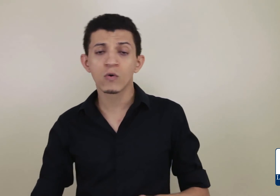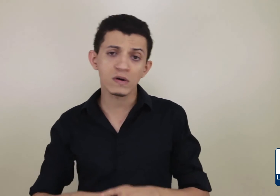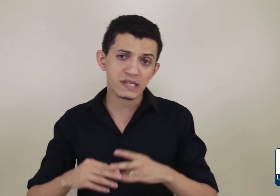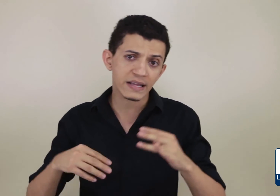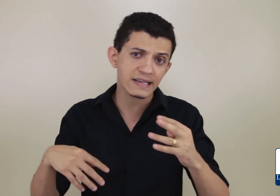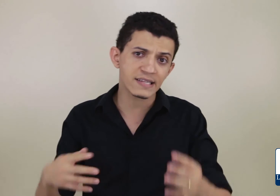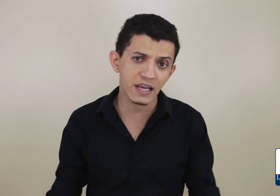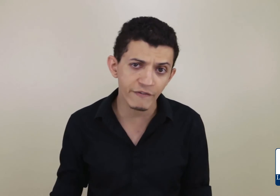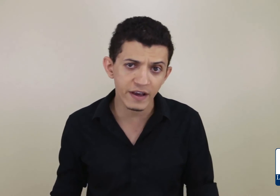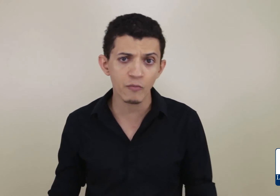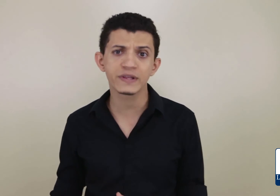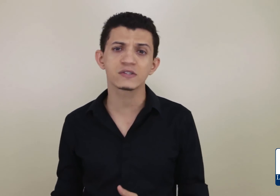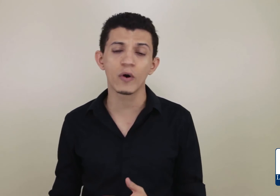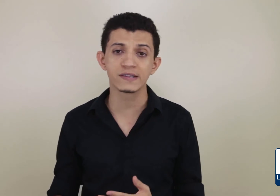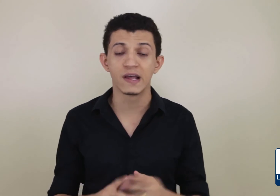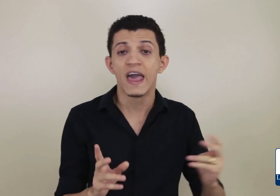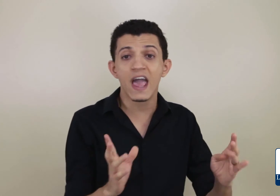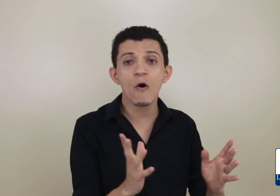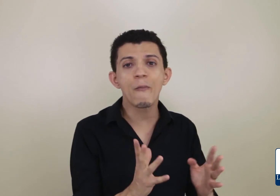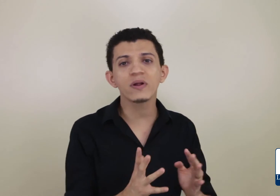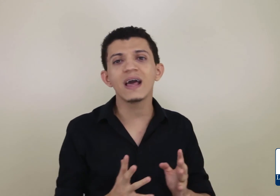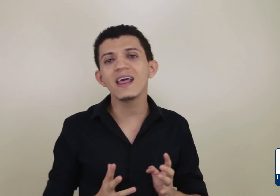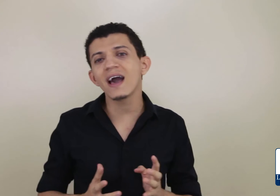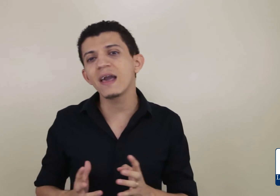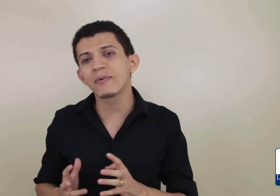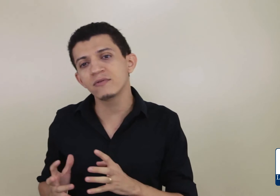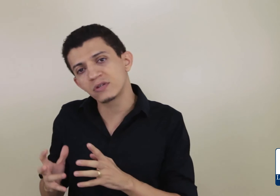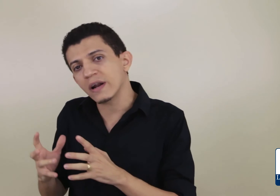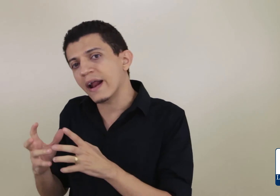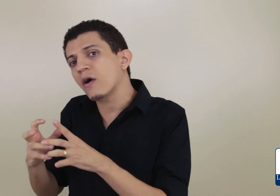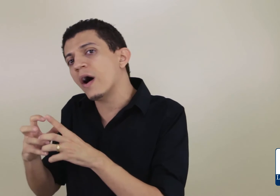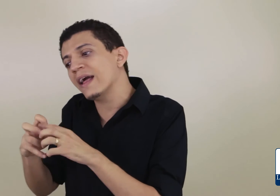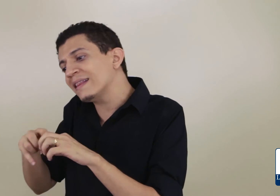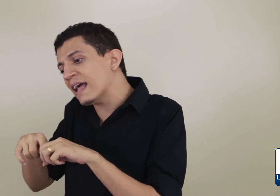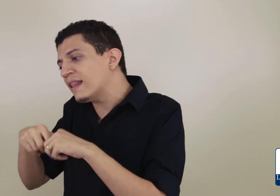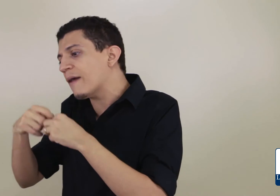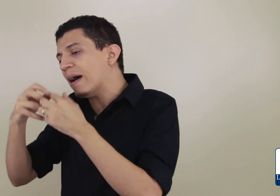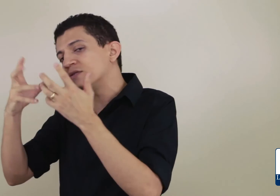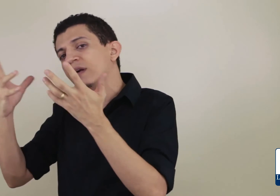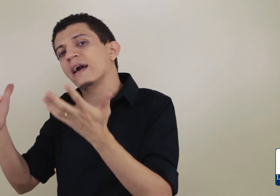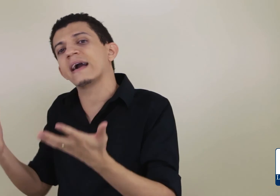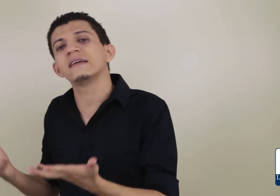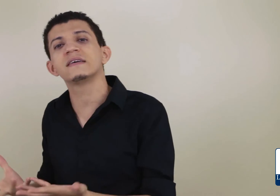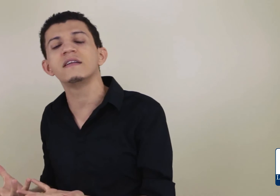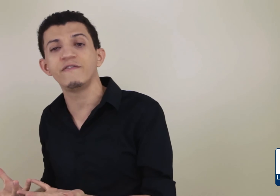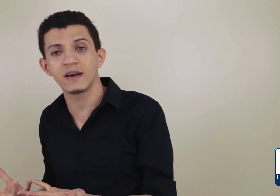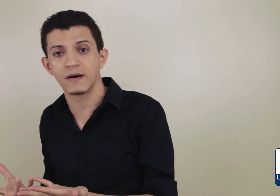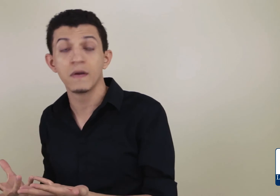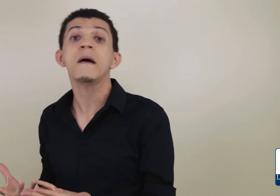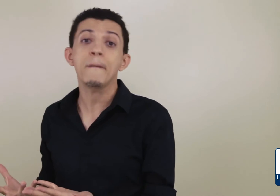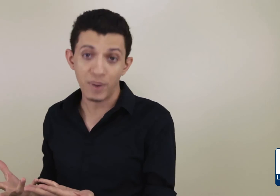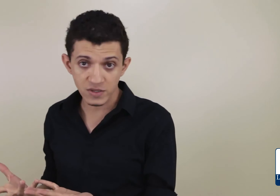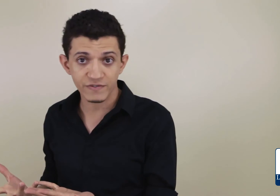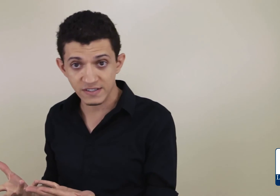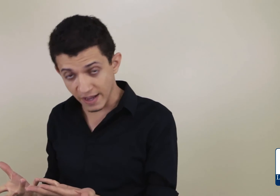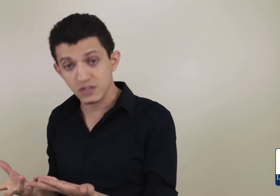Com certeza significa muitas coisas. Eu poderia ir para um dicionário agora e entender mais o que ela significa. Posso fazer isso?